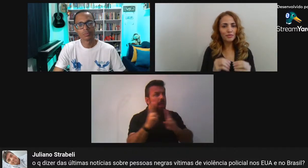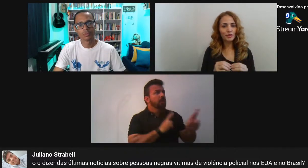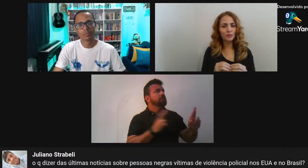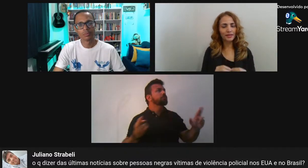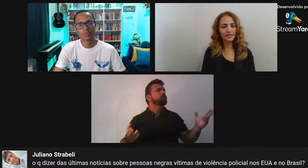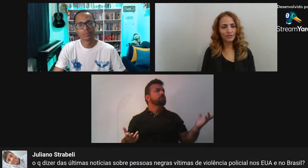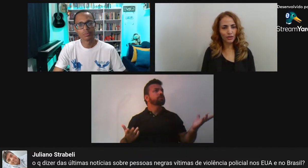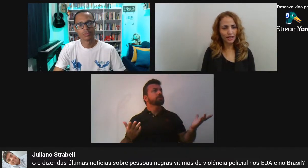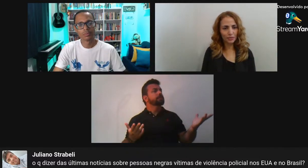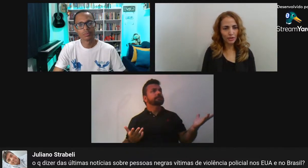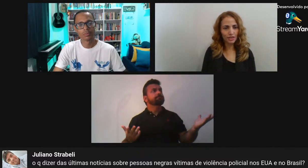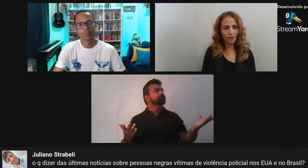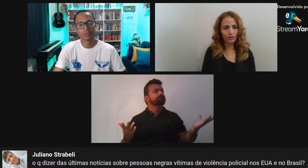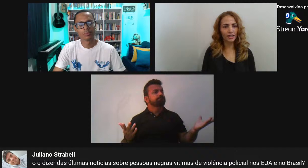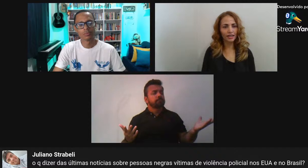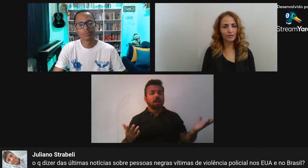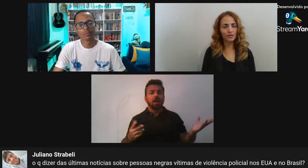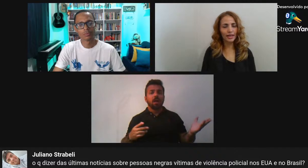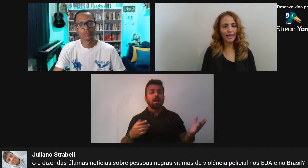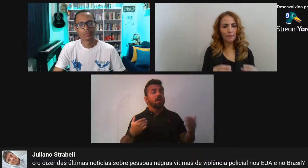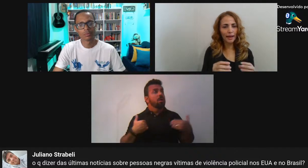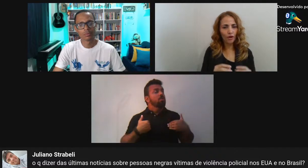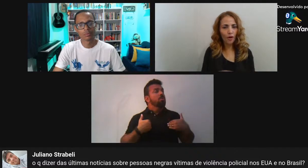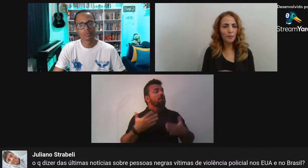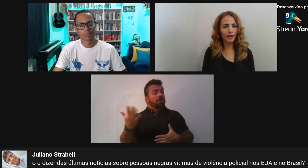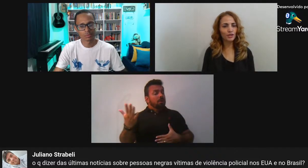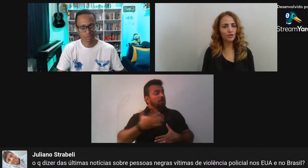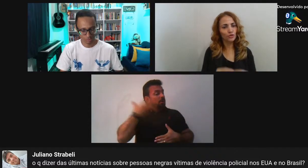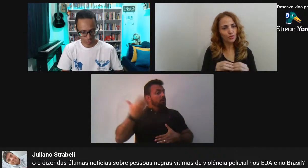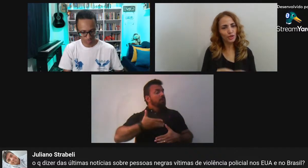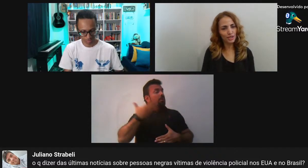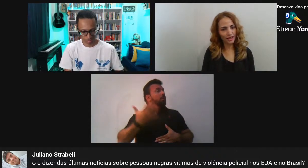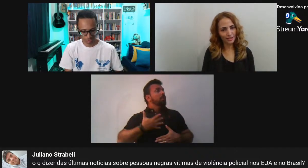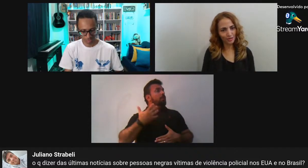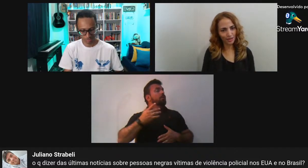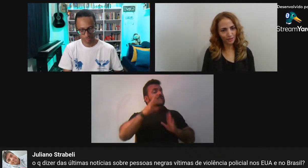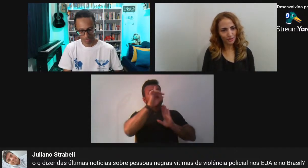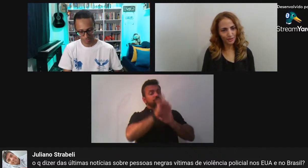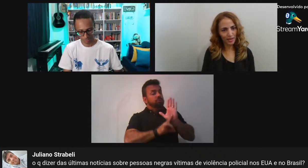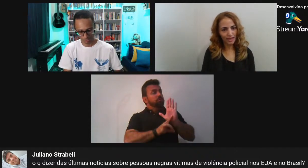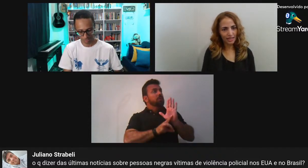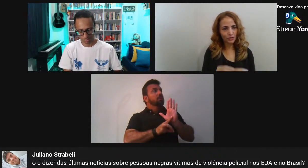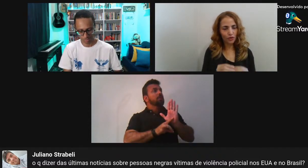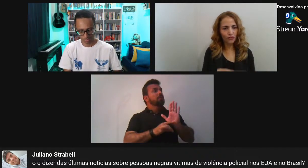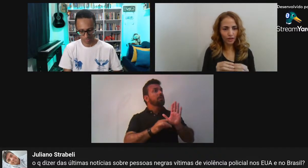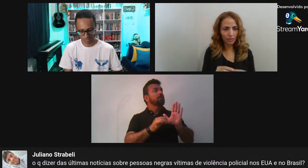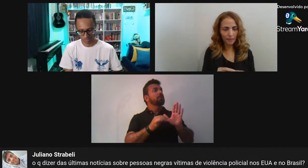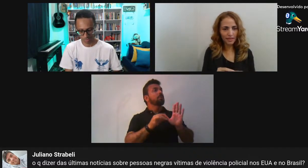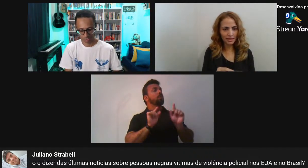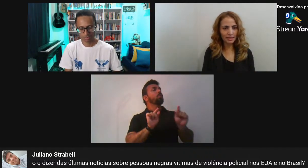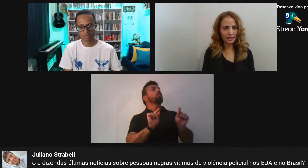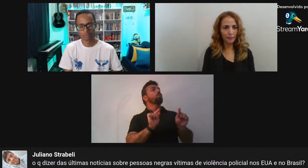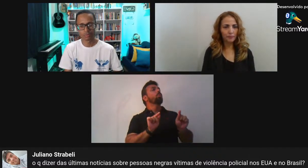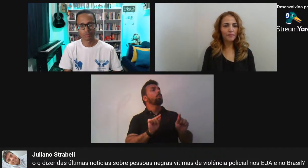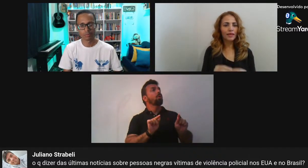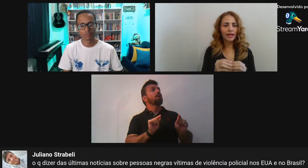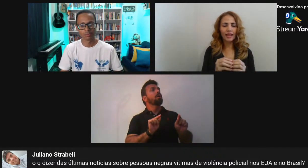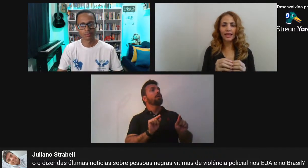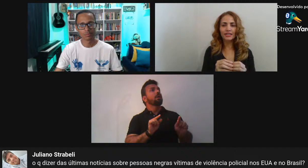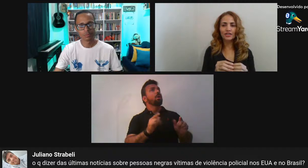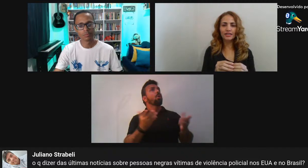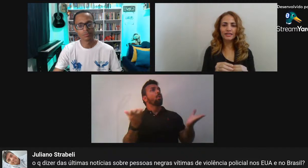o que mais me espanta Da violência policial Contra negros É que a maior parte Dos policiais São negros Se for feita Uma pesquisa